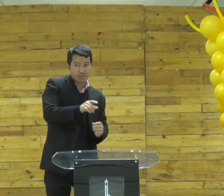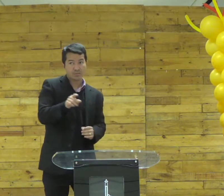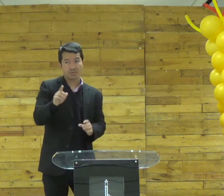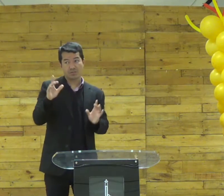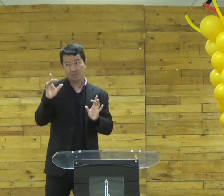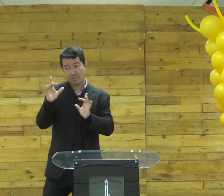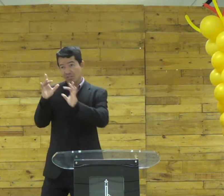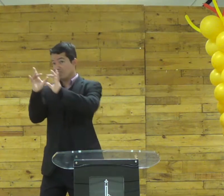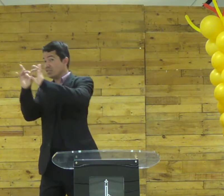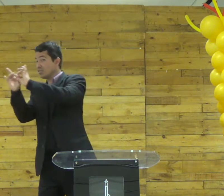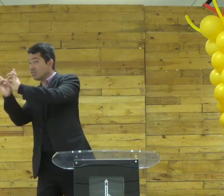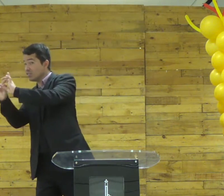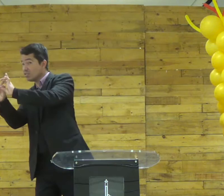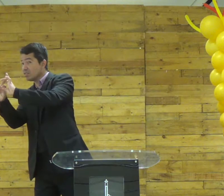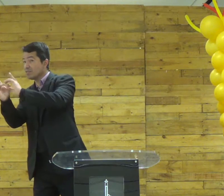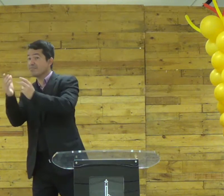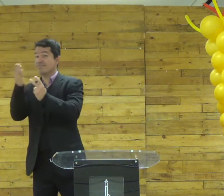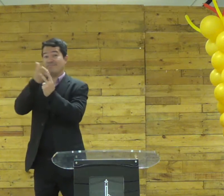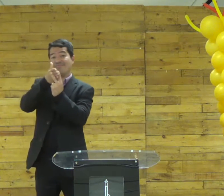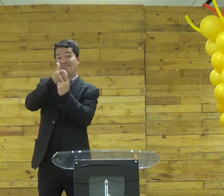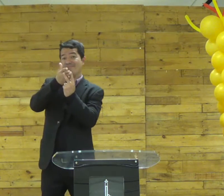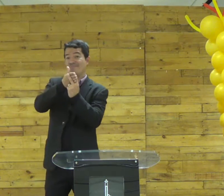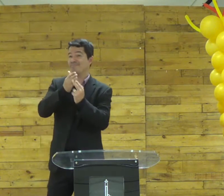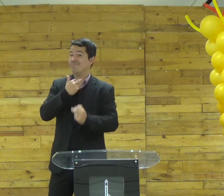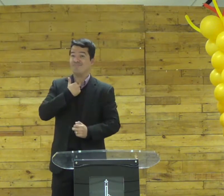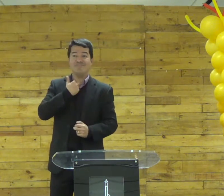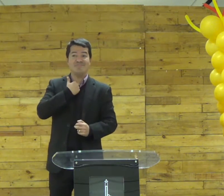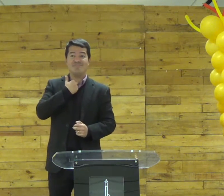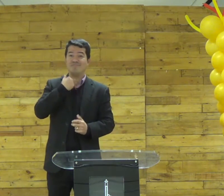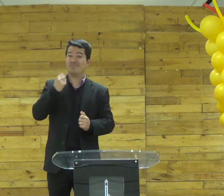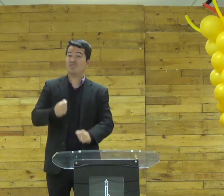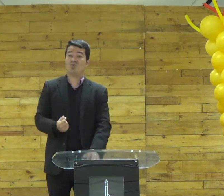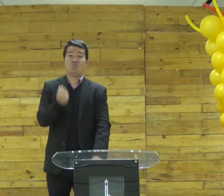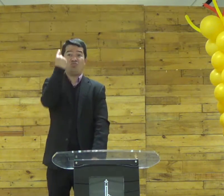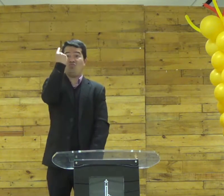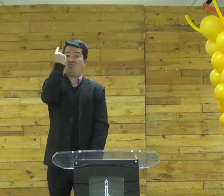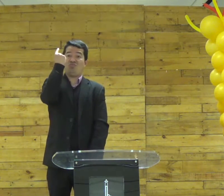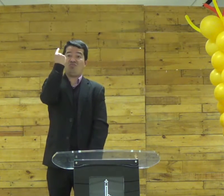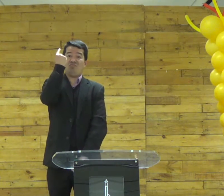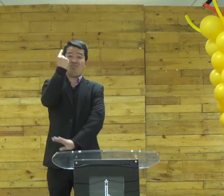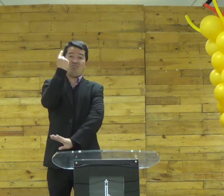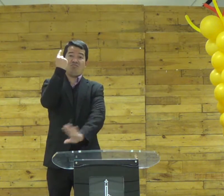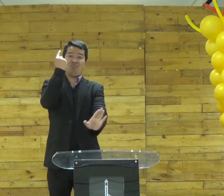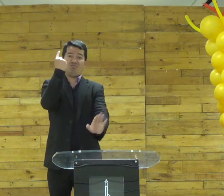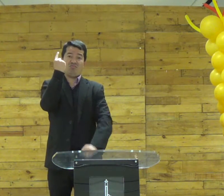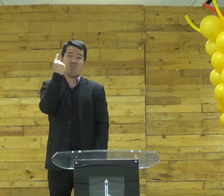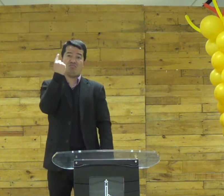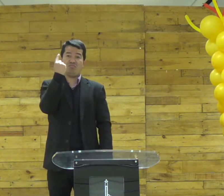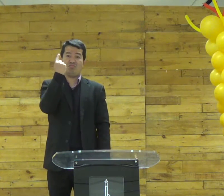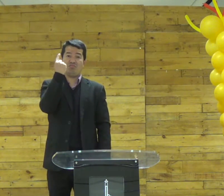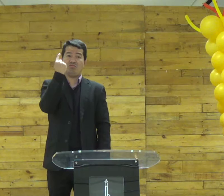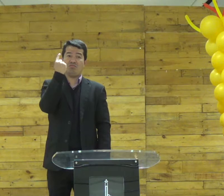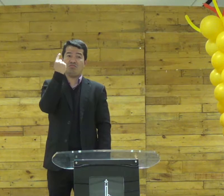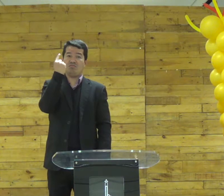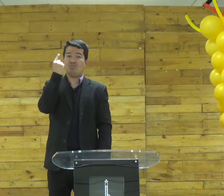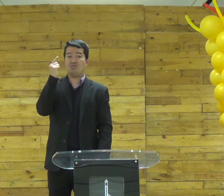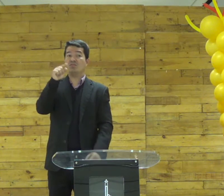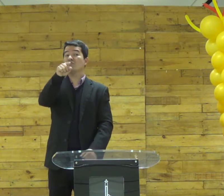com as coisas que você precisa e você anda com Deus na verdade você não sabe quem que você tá escolhendo porque no